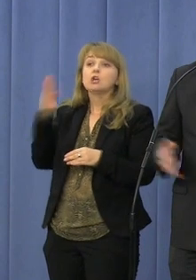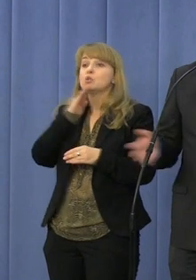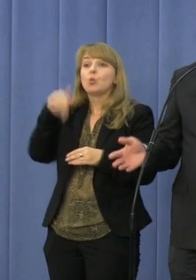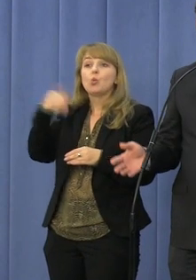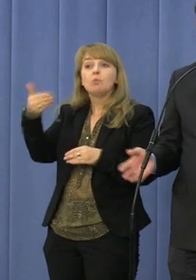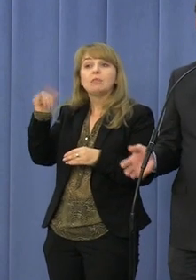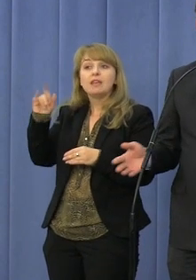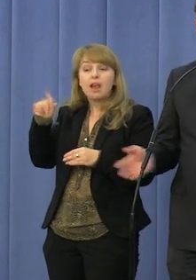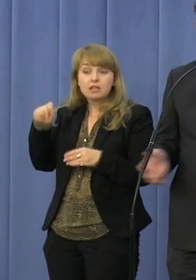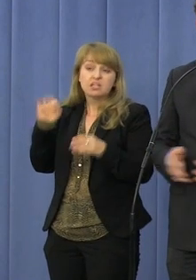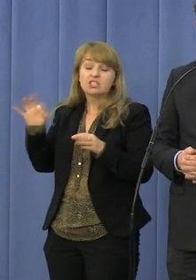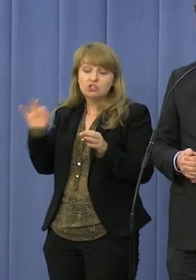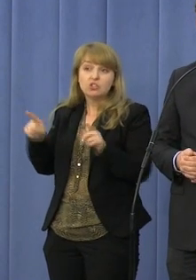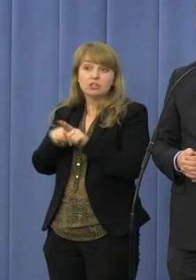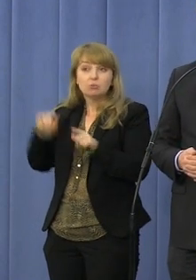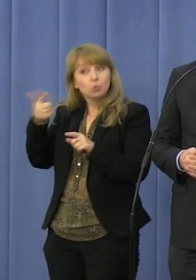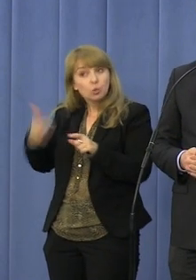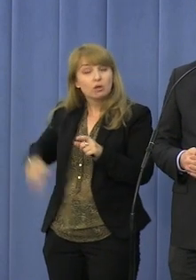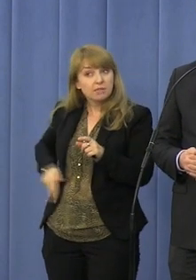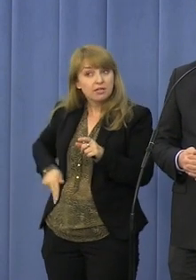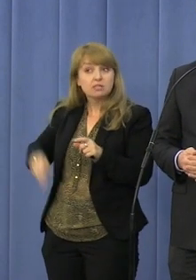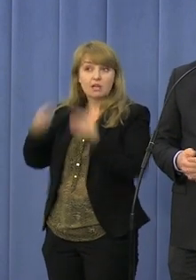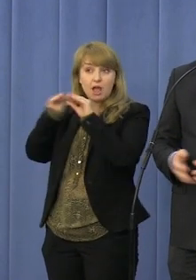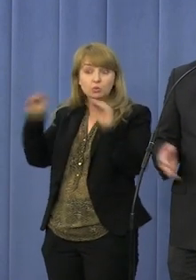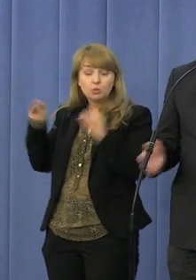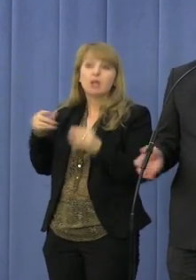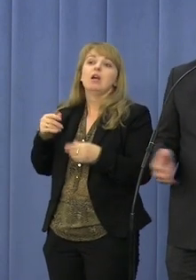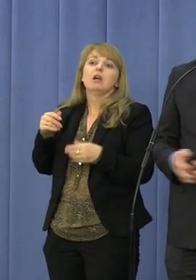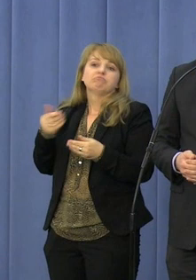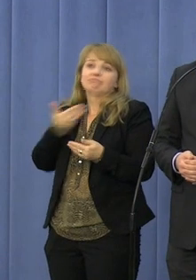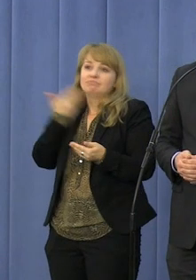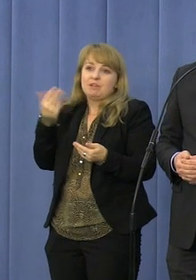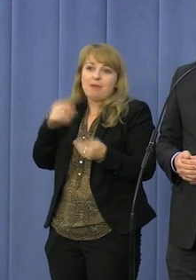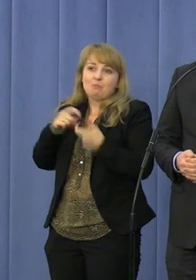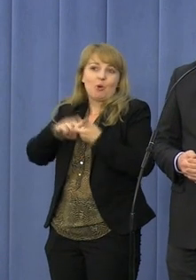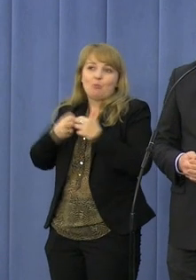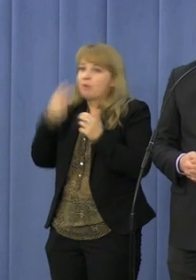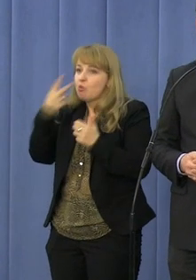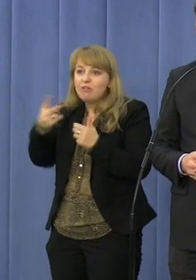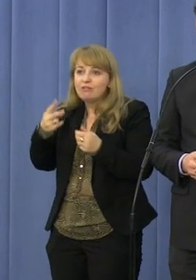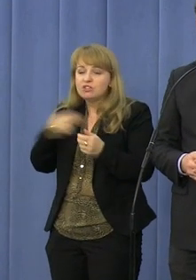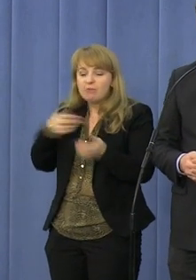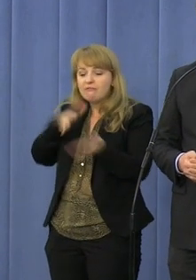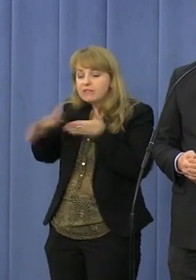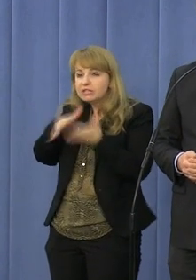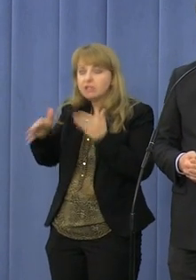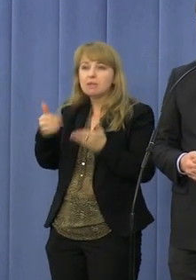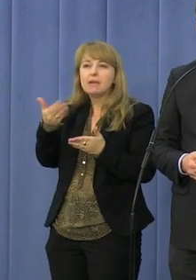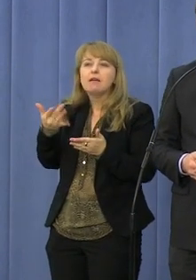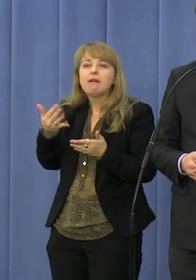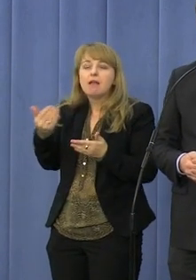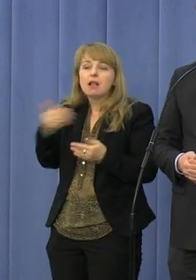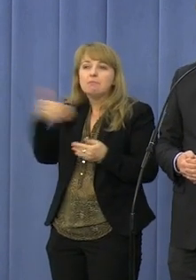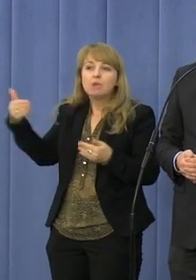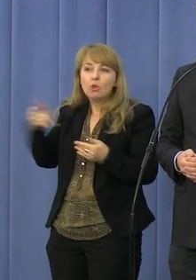Szumilas, jak i obecna, nie widzi nic złego w tym, że bezprawnie wydajemy miliard 350 milionów złotych na